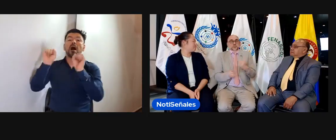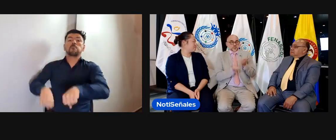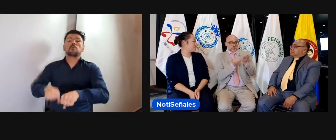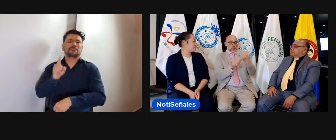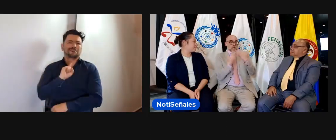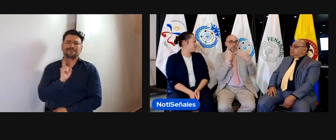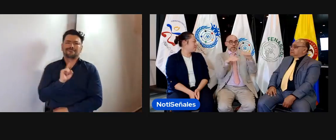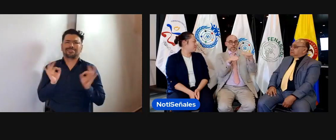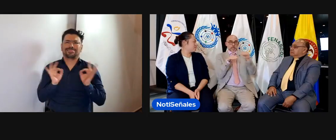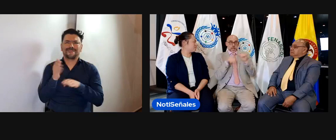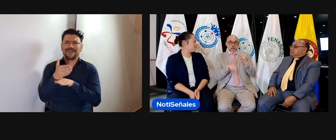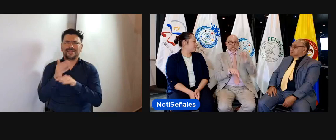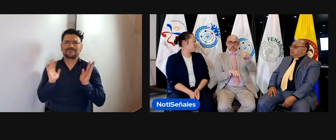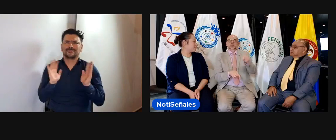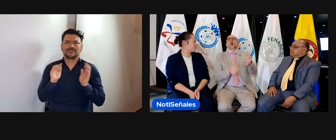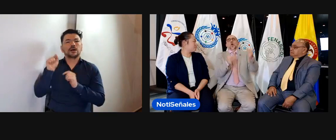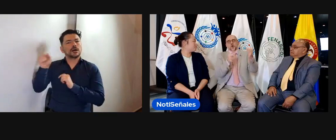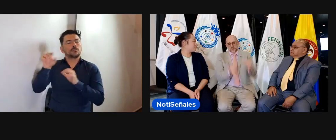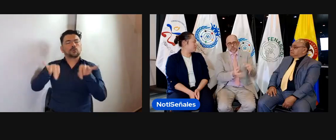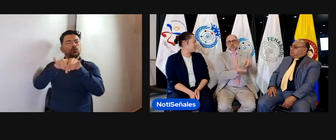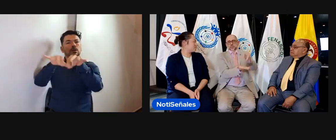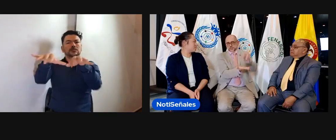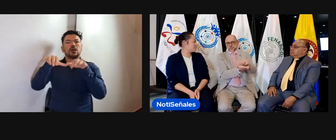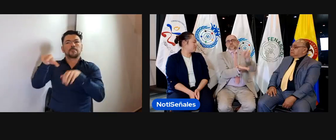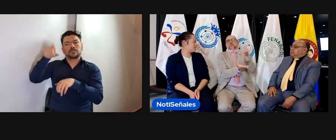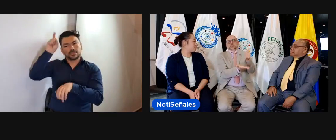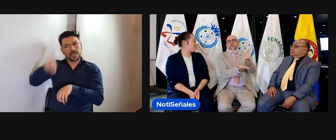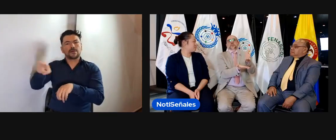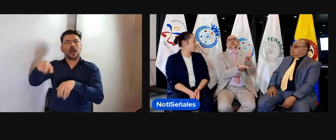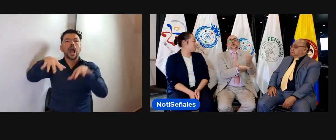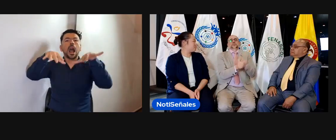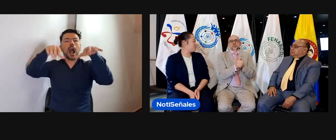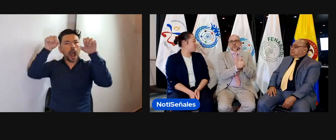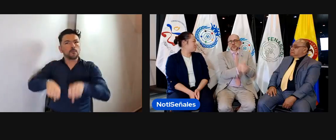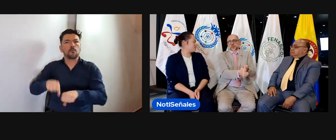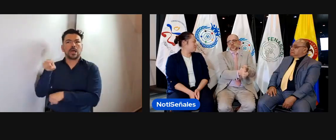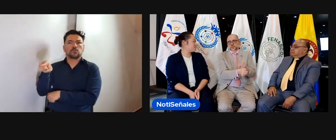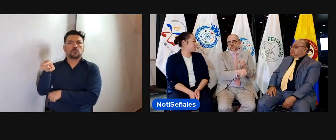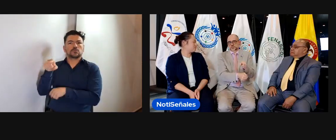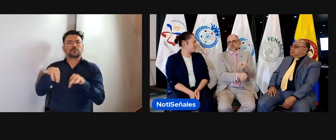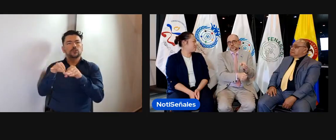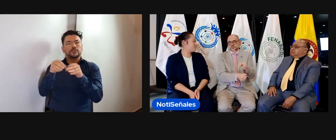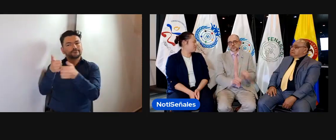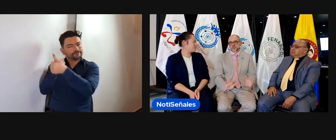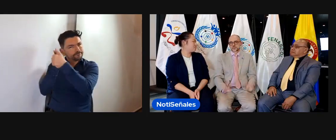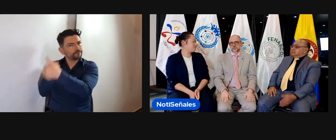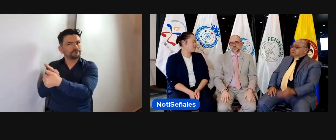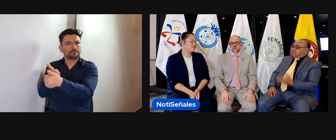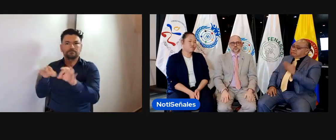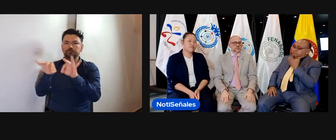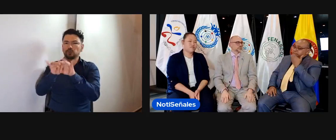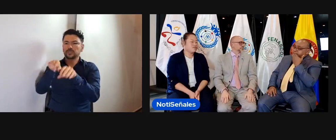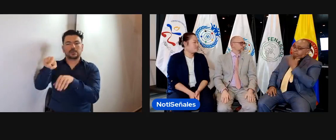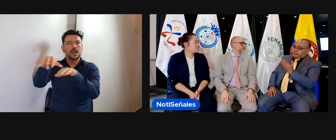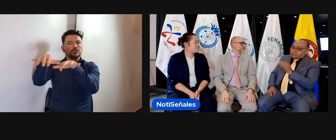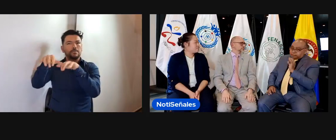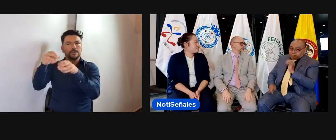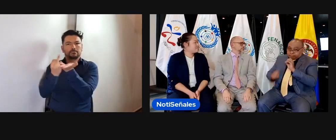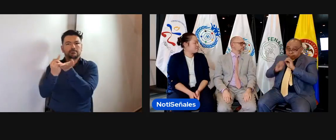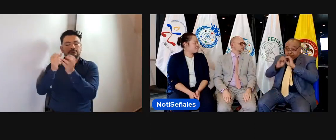perspectivas, pueden tener sus opiniones, pero es allí en la Asamblea donde se aprueban este